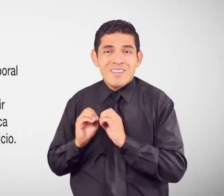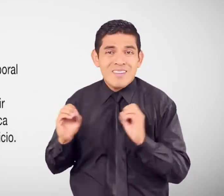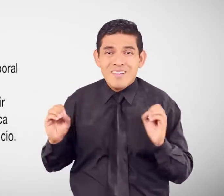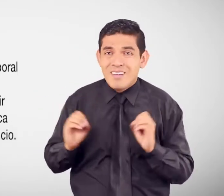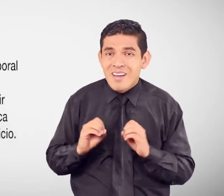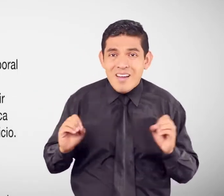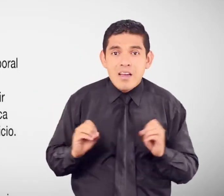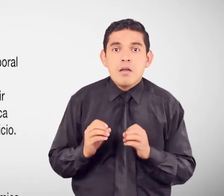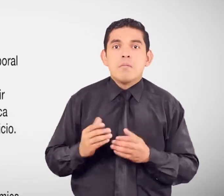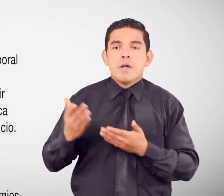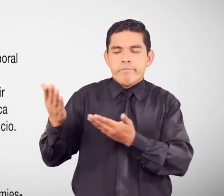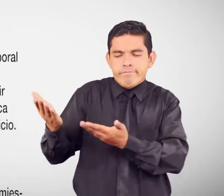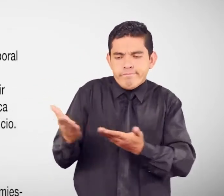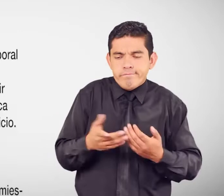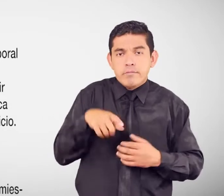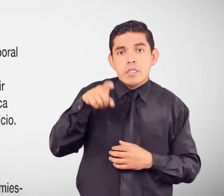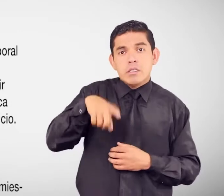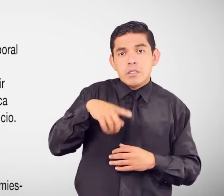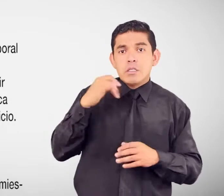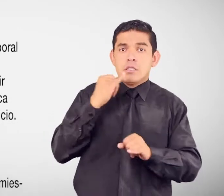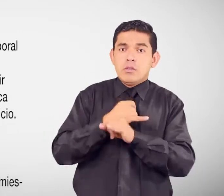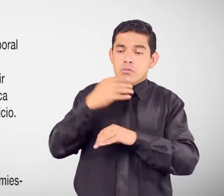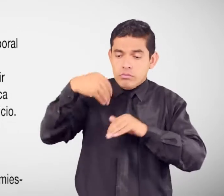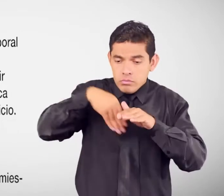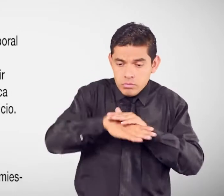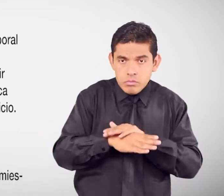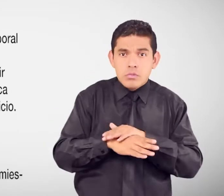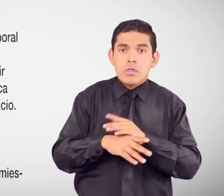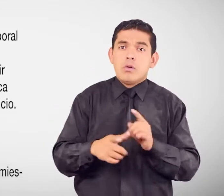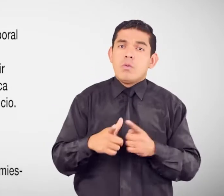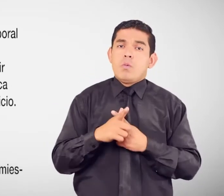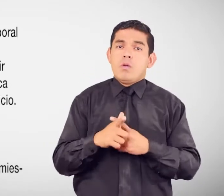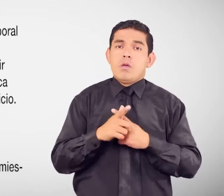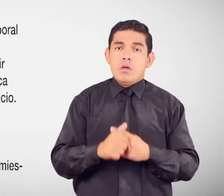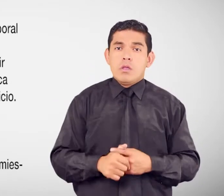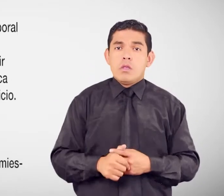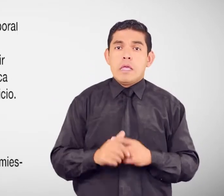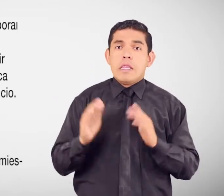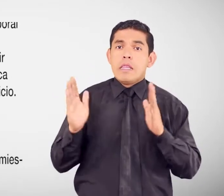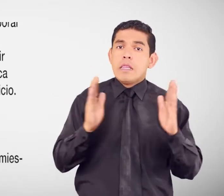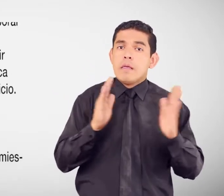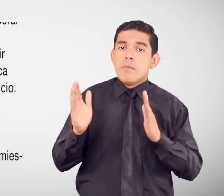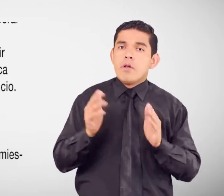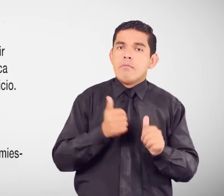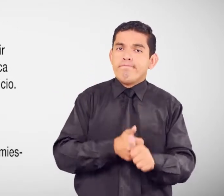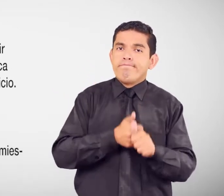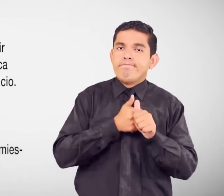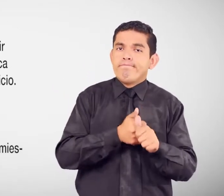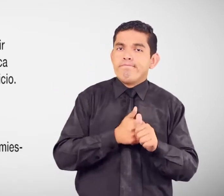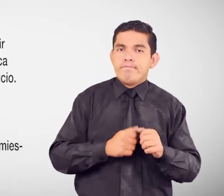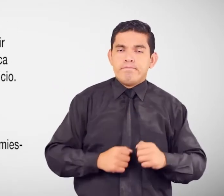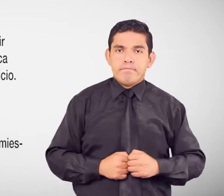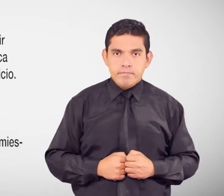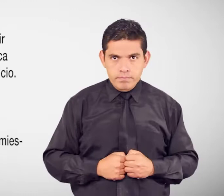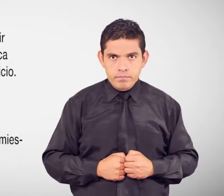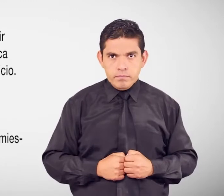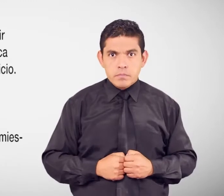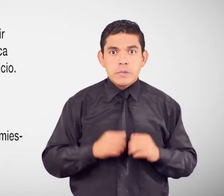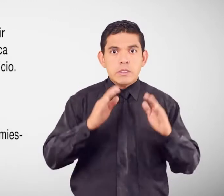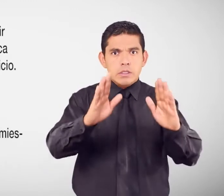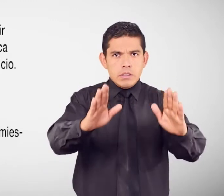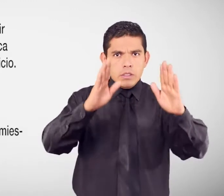Temporal O permanente Presta atención Las 24 horas Los 365 días al año